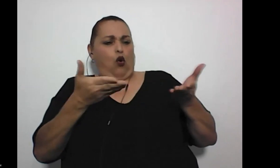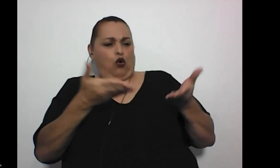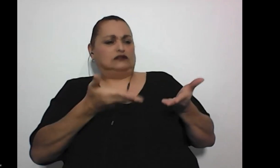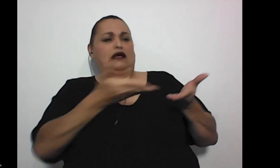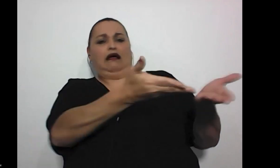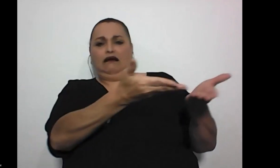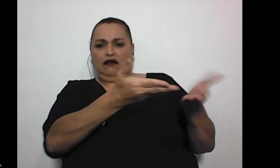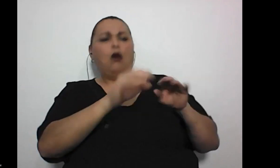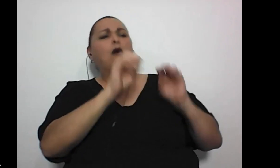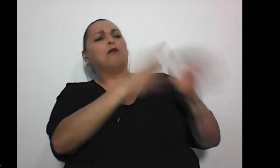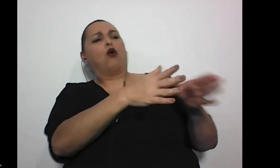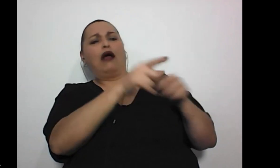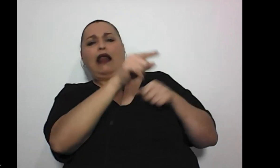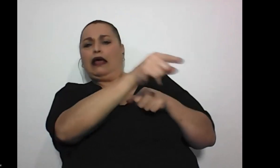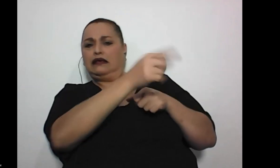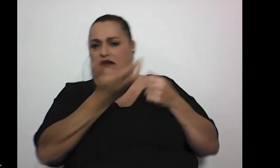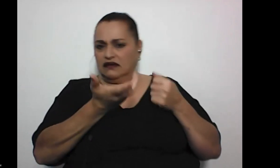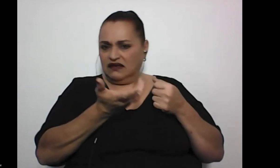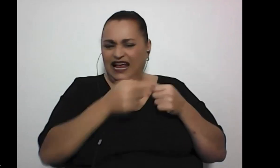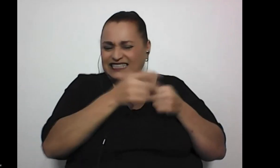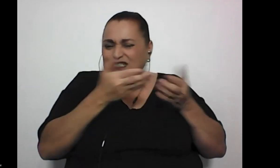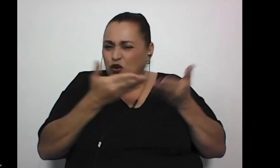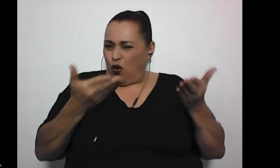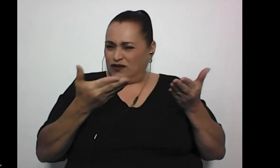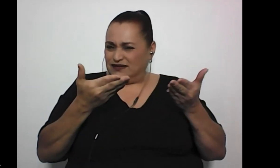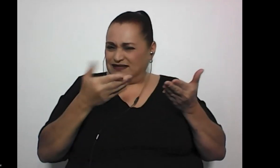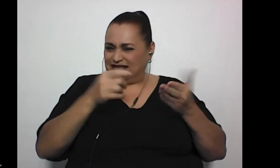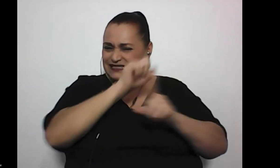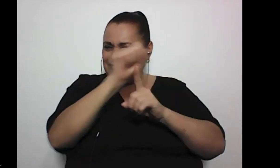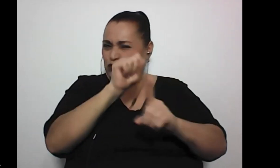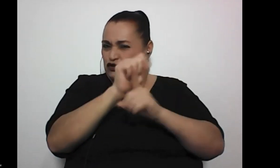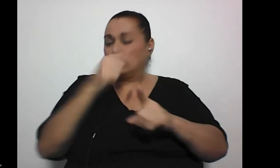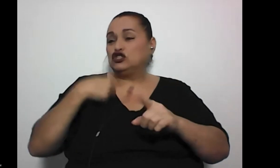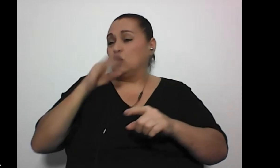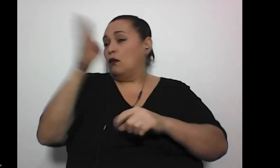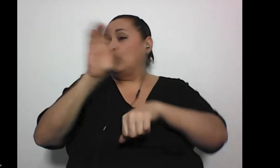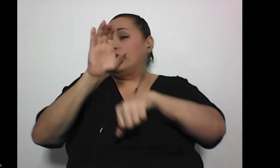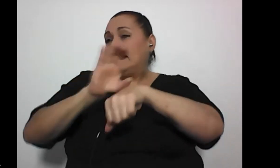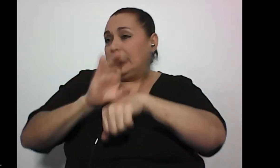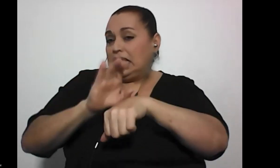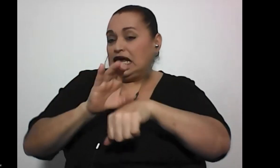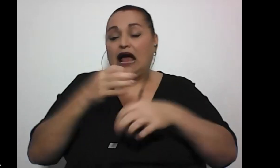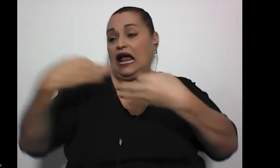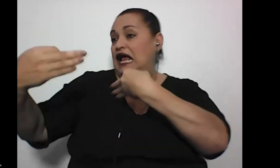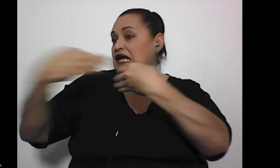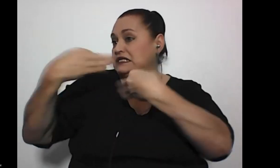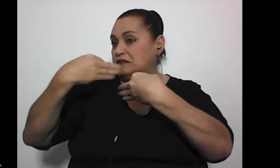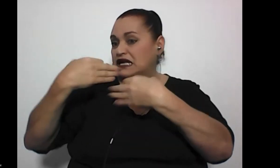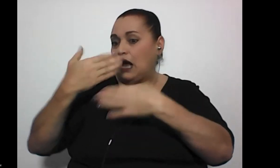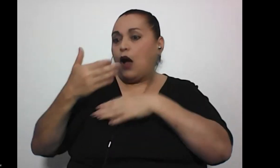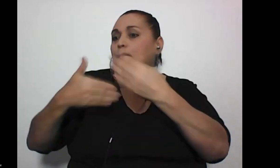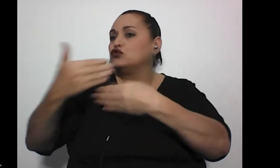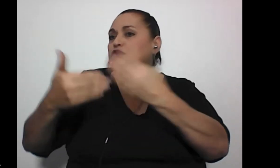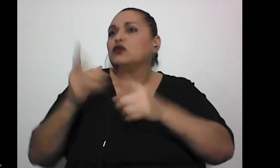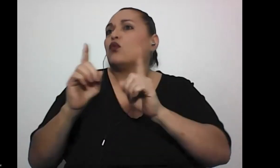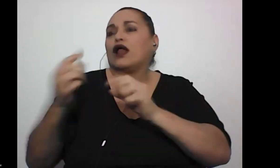objeto, póngala por allá, ¿verdad? Ese tipo de situaciones donde llegas a alguna clínica y no te explican qué procedimientos te están